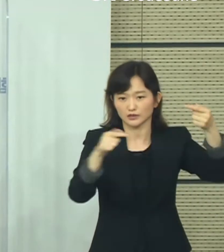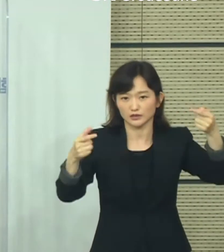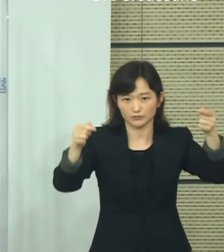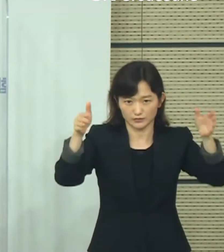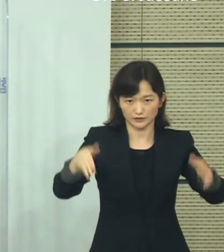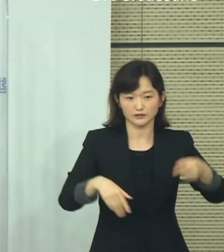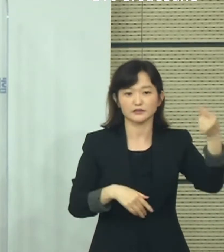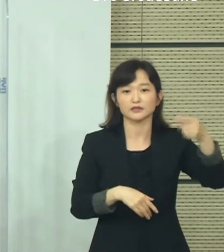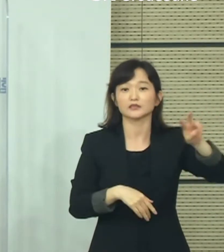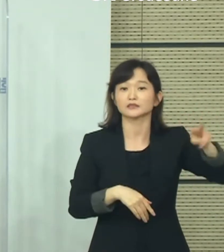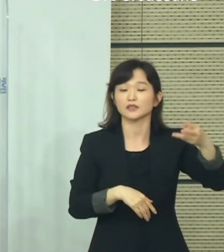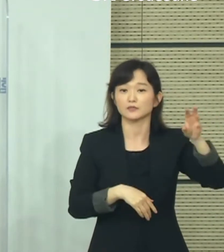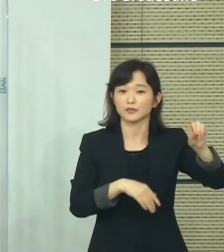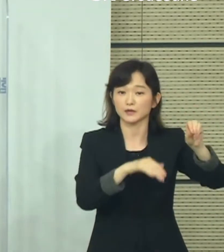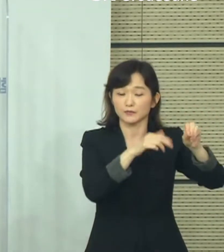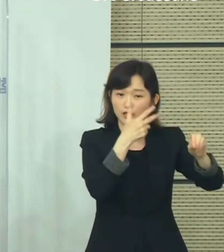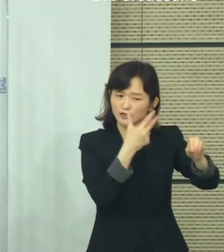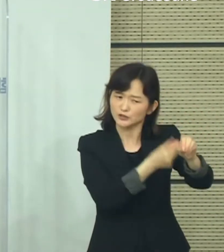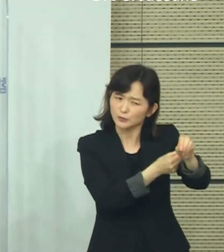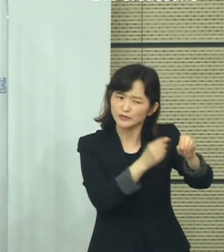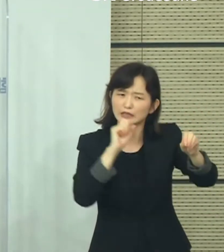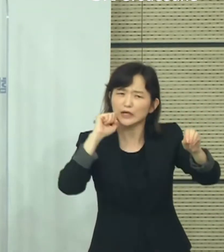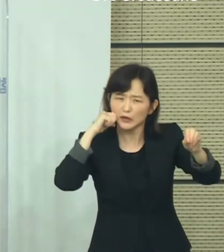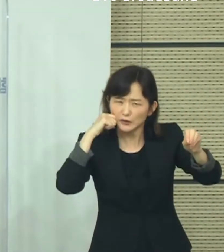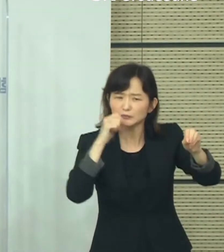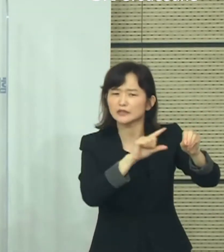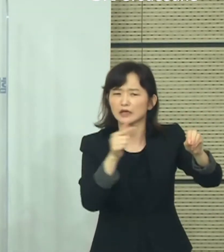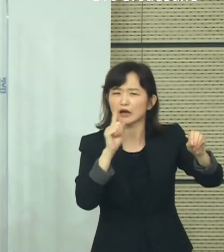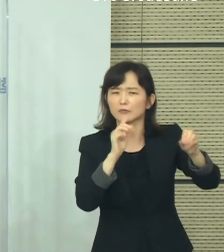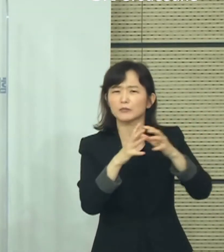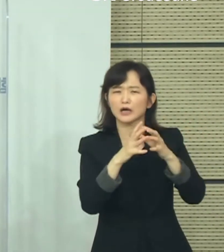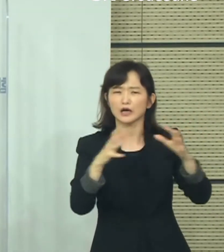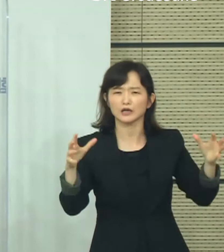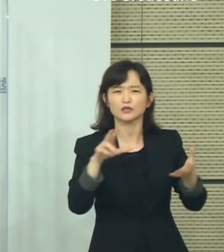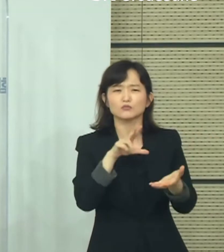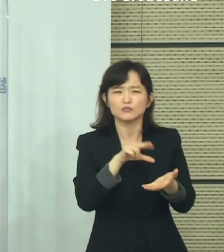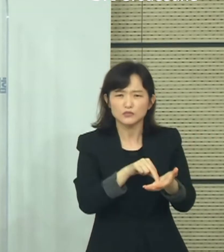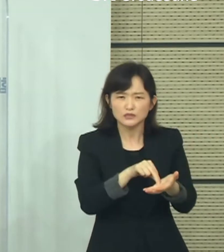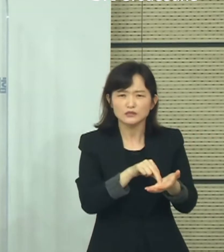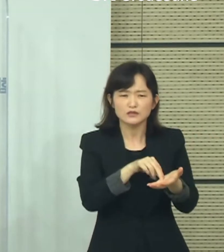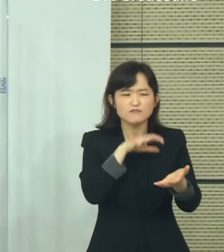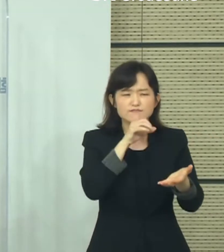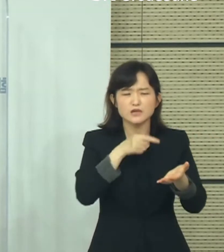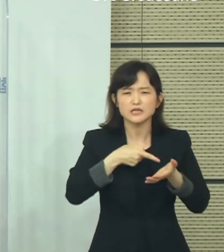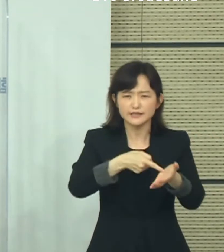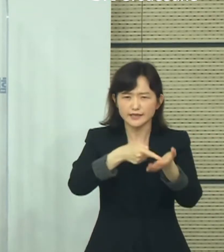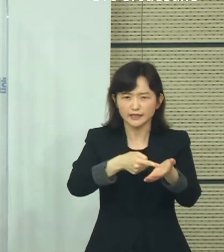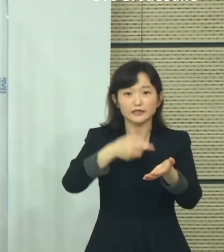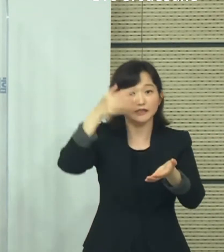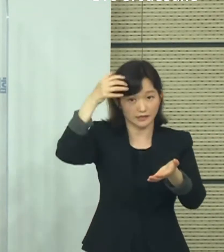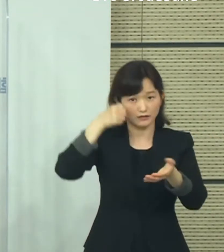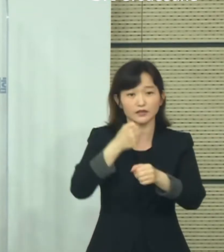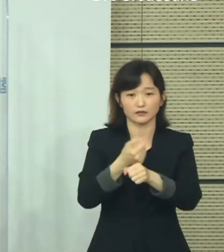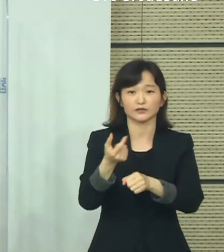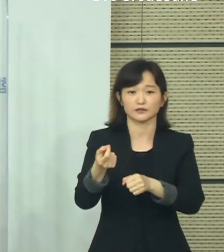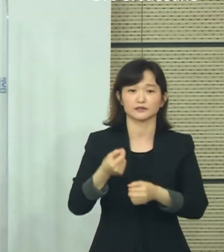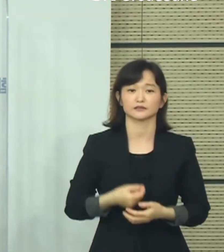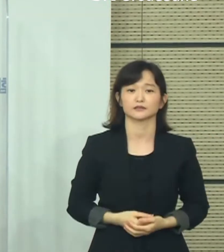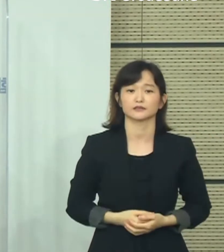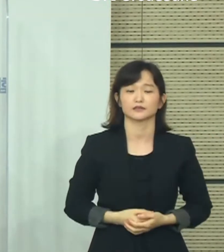1,300만 명 접종이 어려울 것이라는 여러 가지 논란과 문제제기가 있었던 것을 기억하실 것입니다.